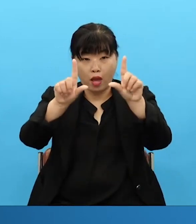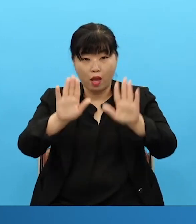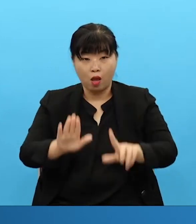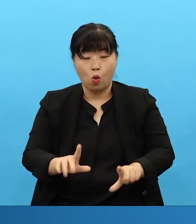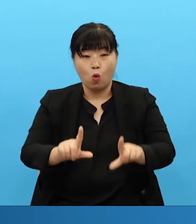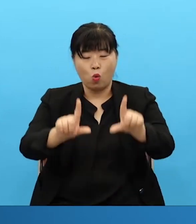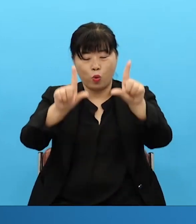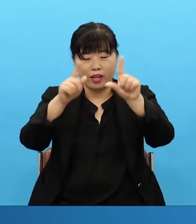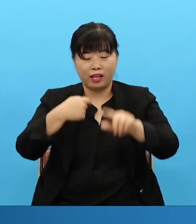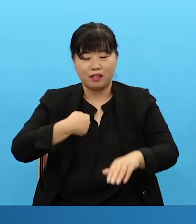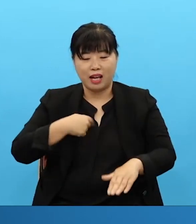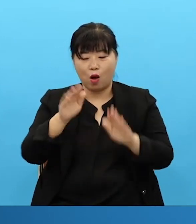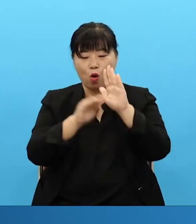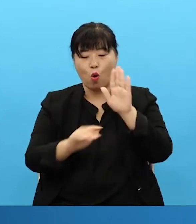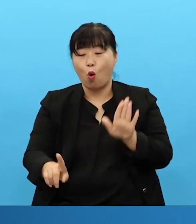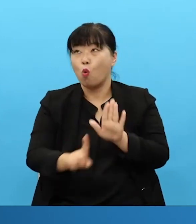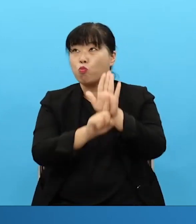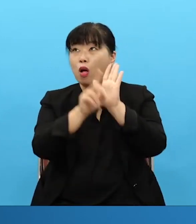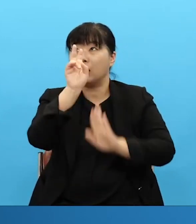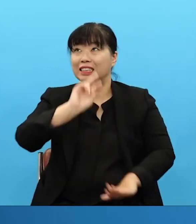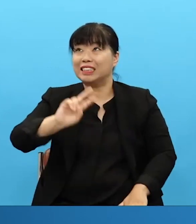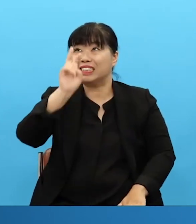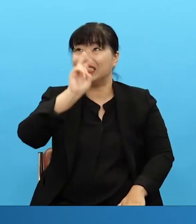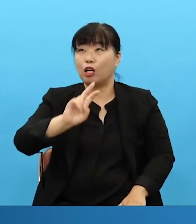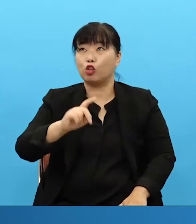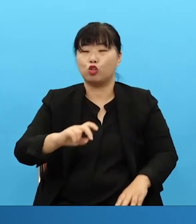Because I'm talking about the covenant side of the lyrics can be very difficult.